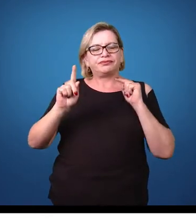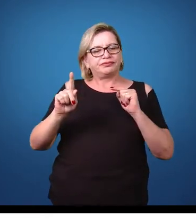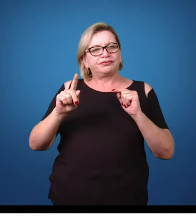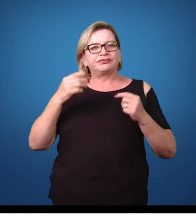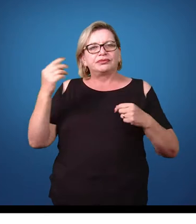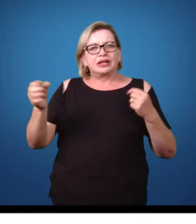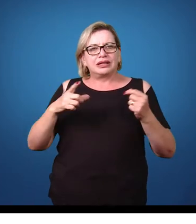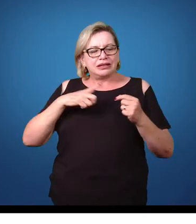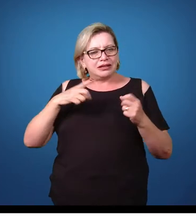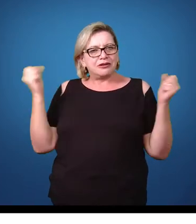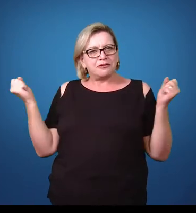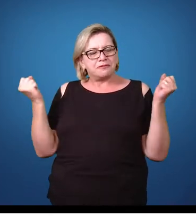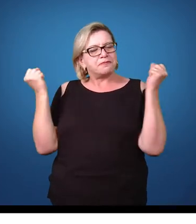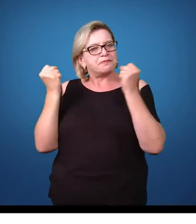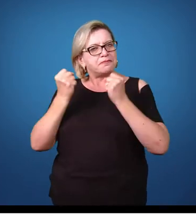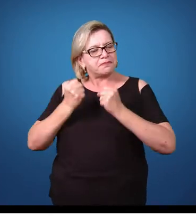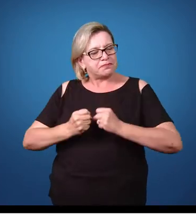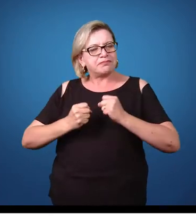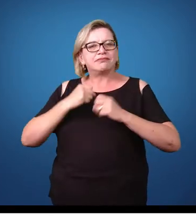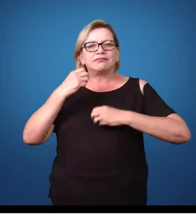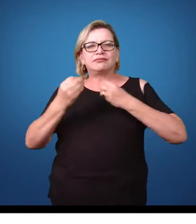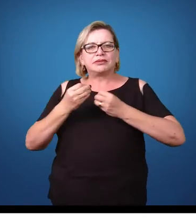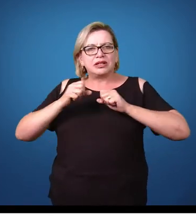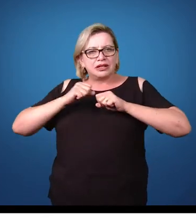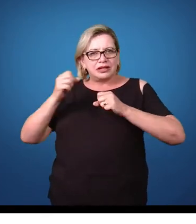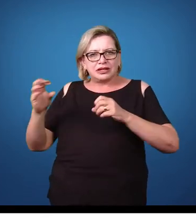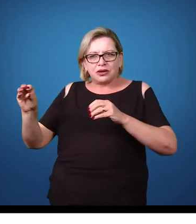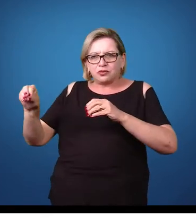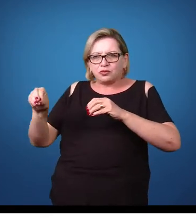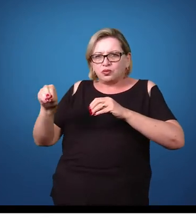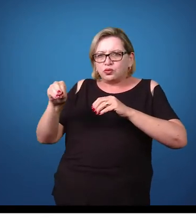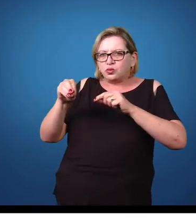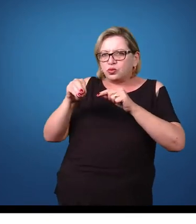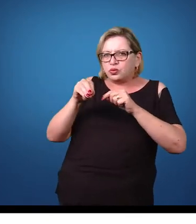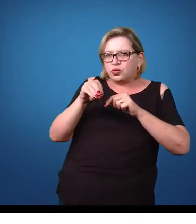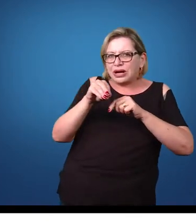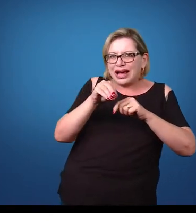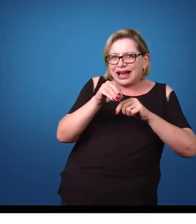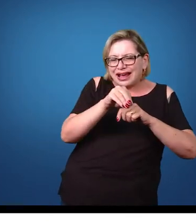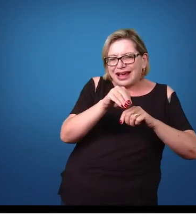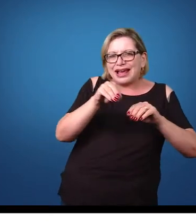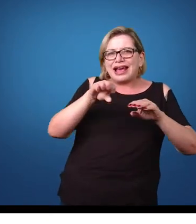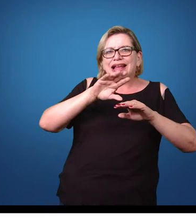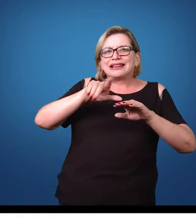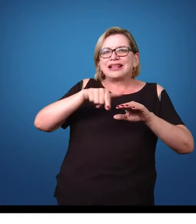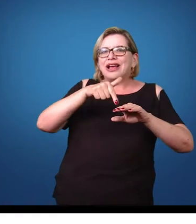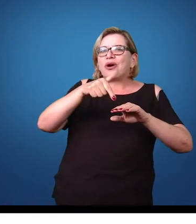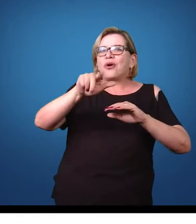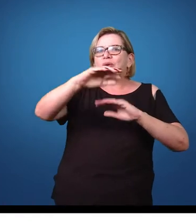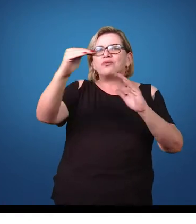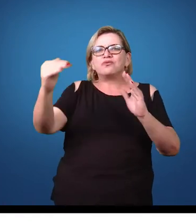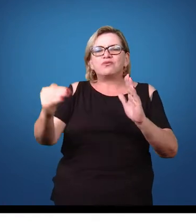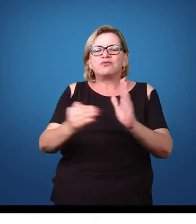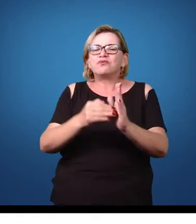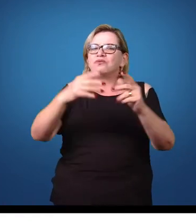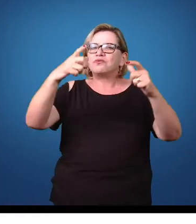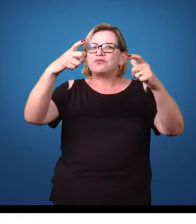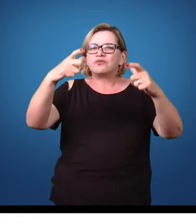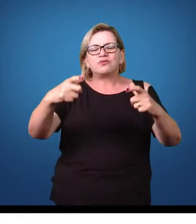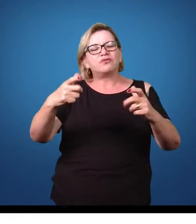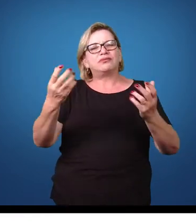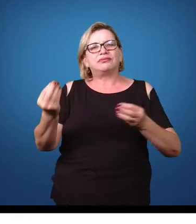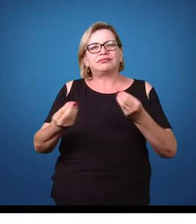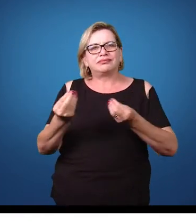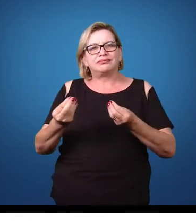tem a capacidade de transportar o parasita até um outro hospedeiro. Então